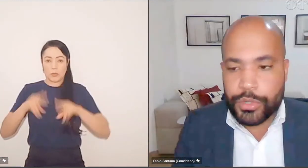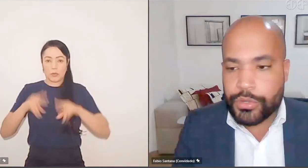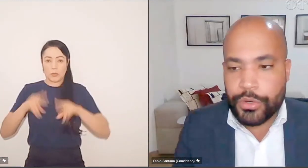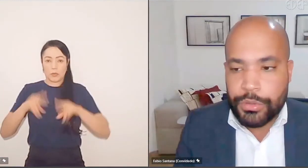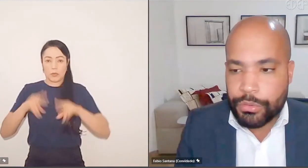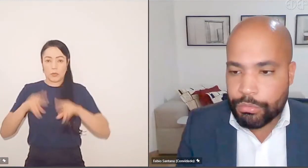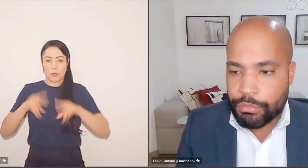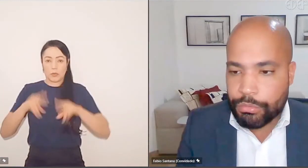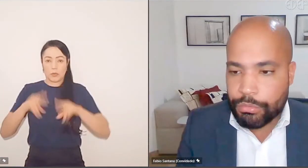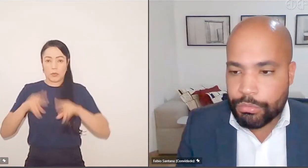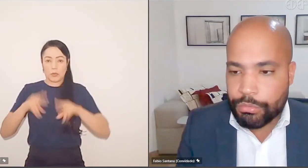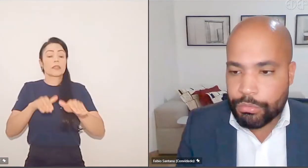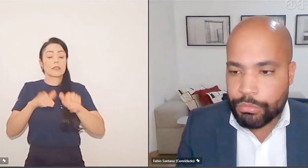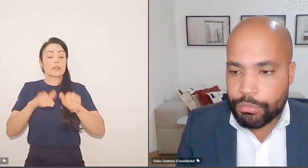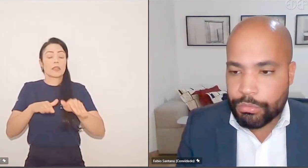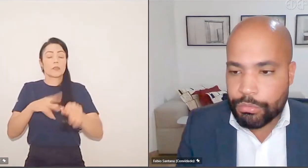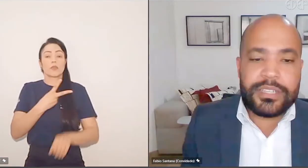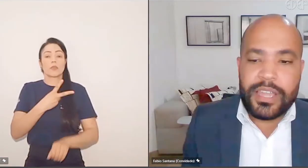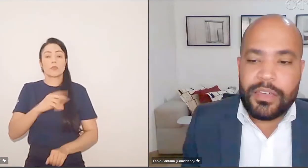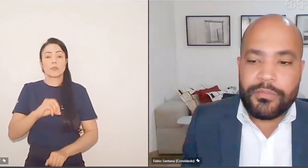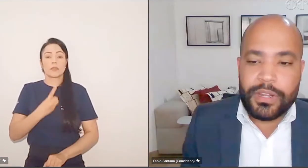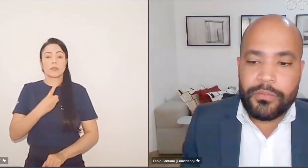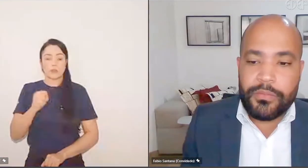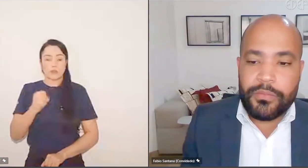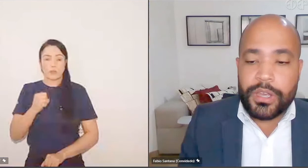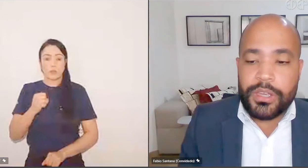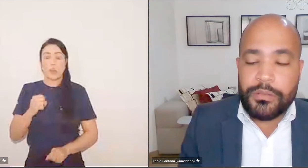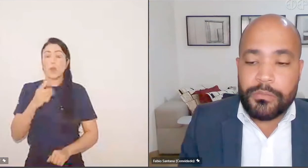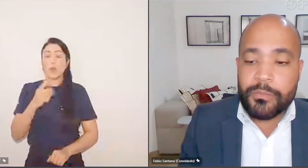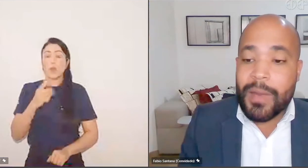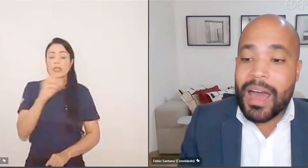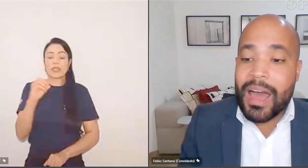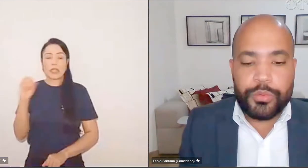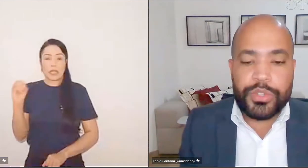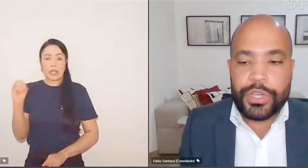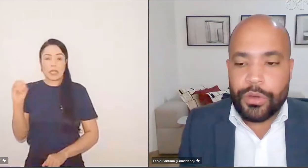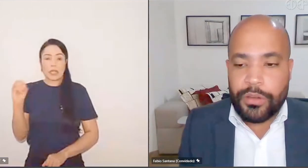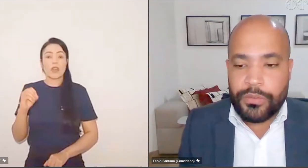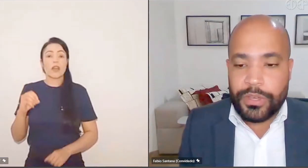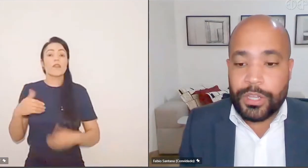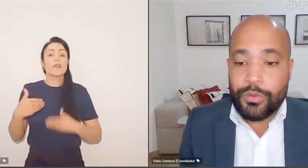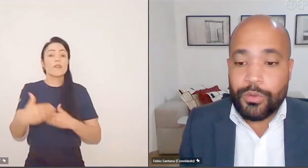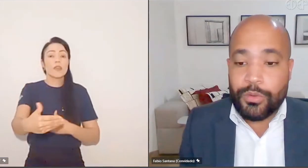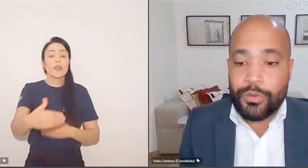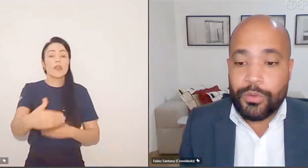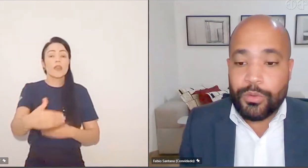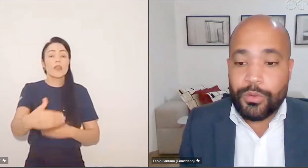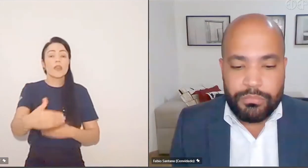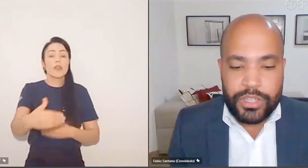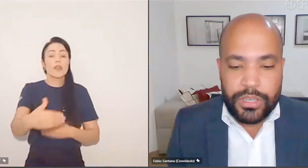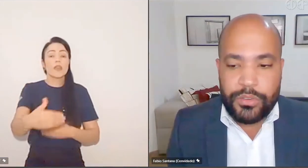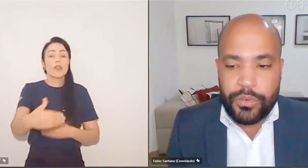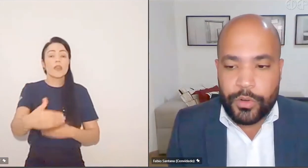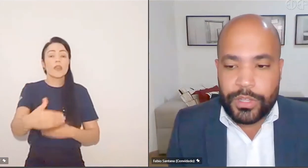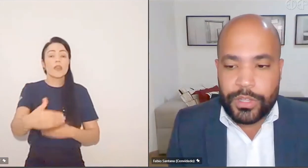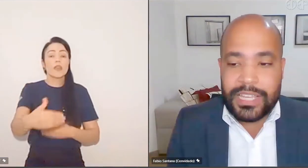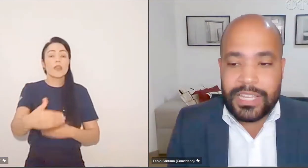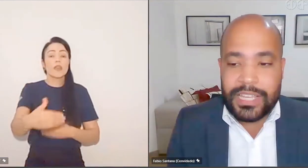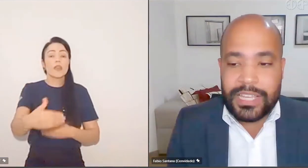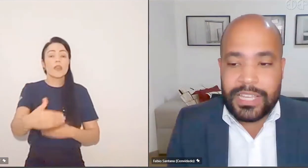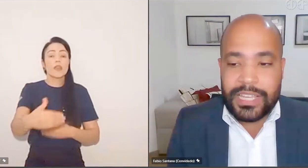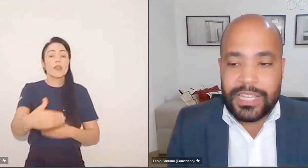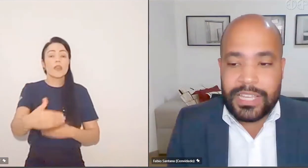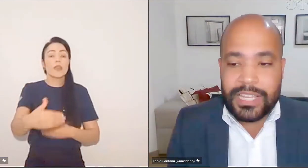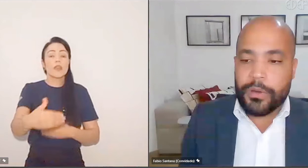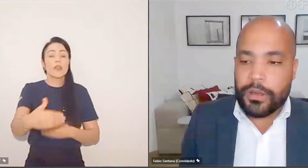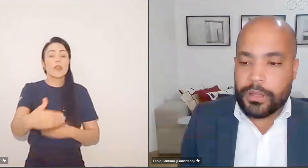setembro de 2018, o tema 500 do STF, ele veio em maio de 2019 e no dia seguinte, o dia seguinte foi votado